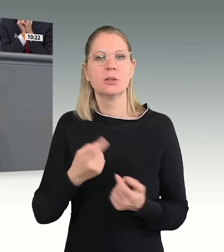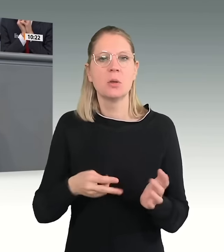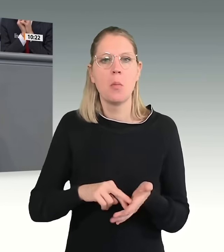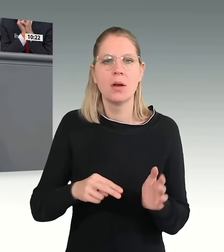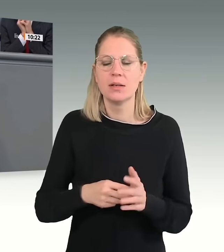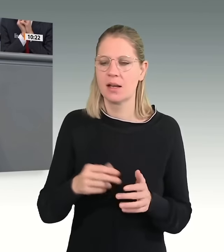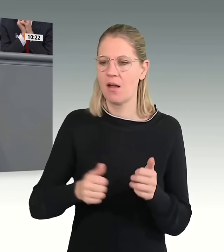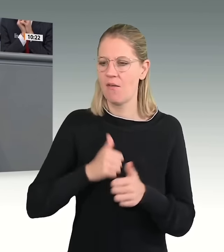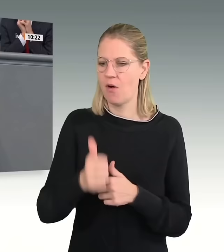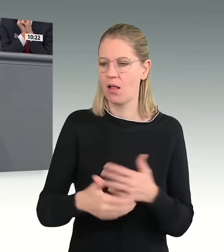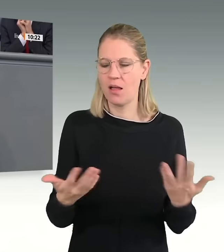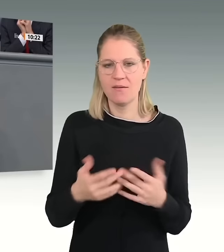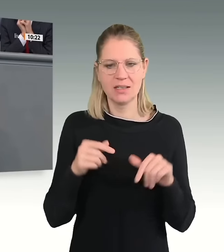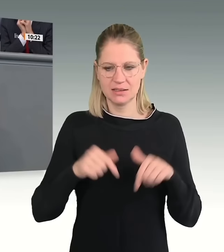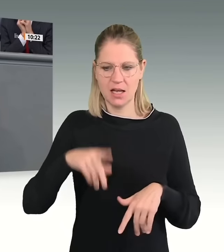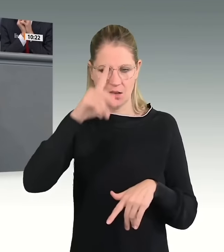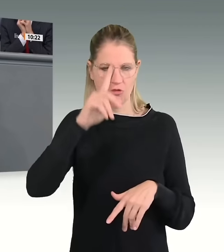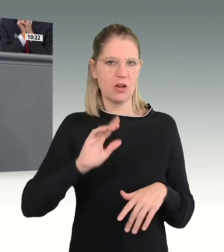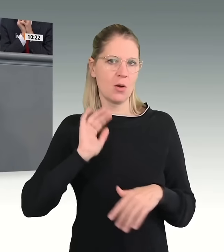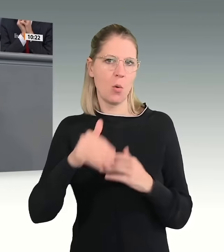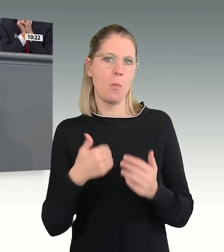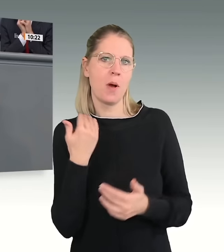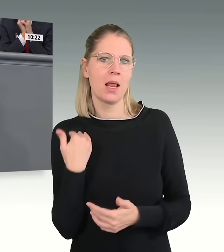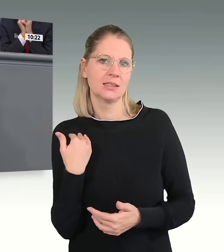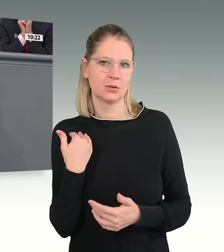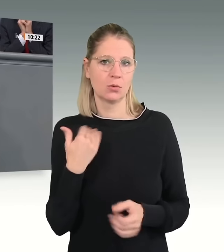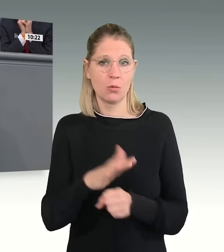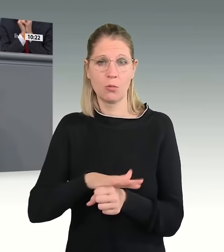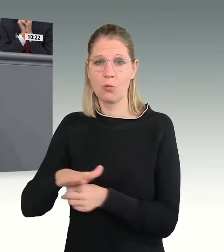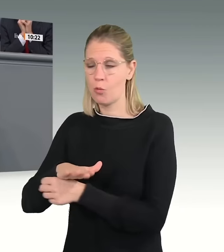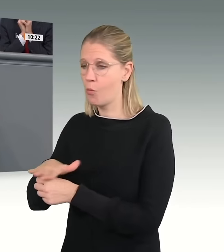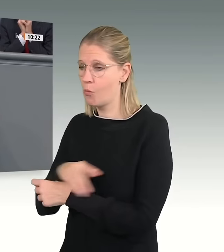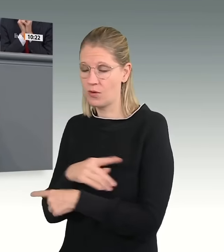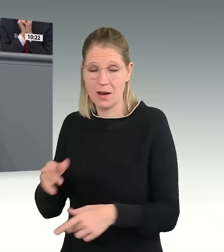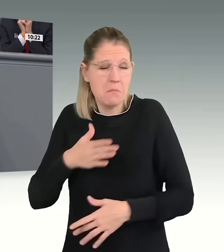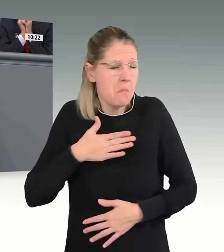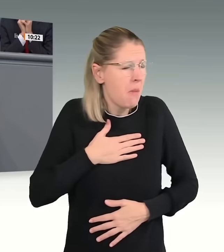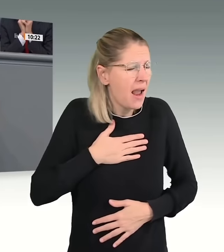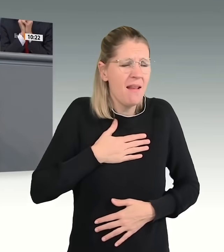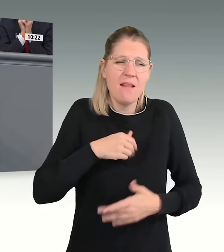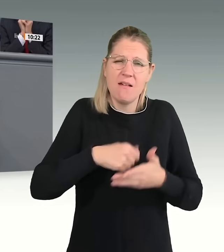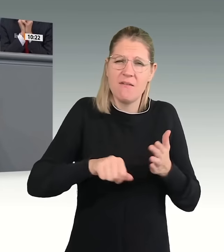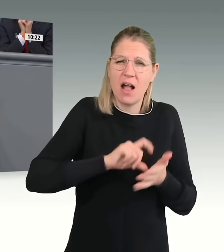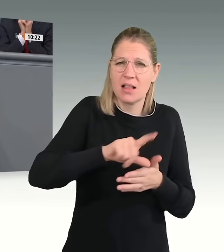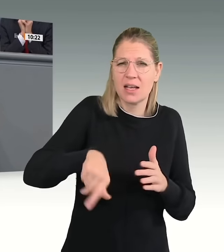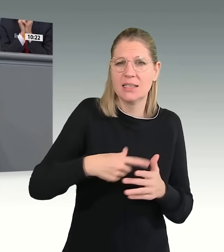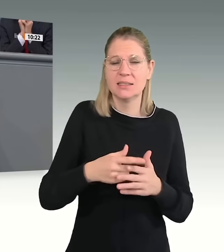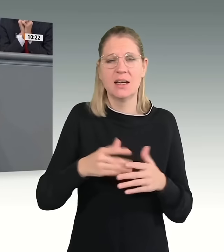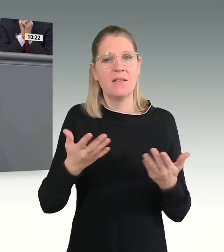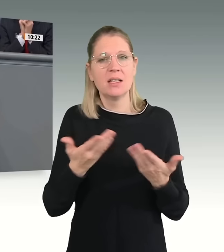eine Überlastung dieses Landes. In den Kommunen, bei mir im Wahlkreis, werden Zelte